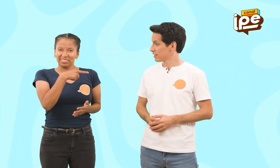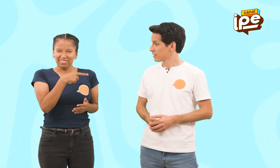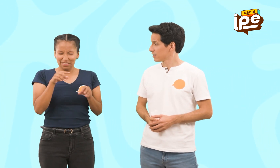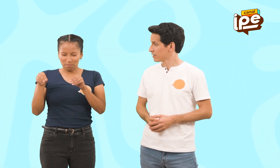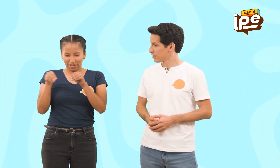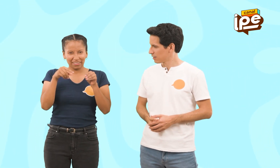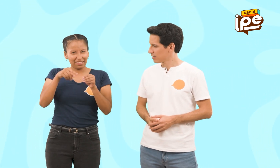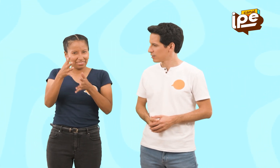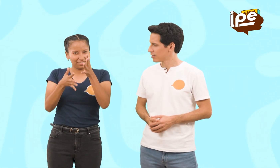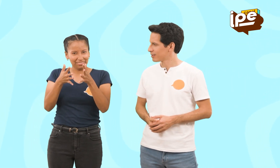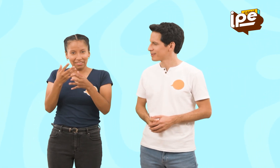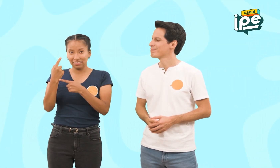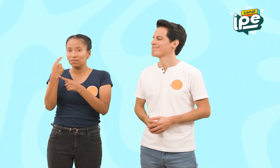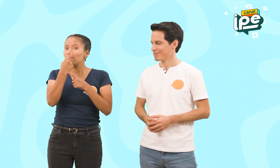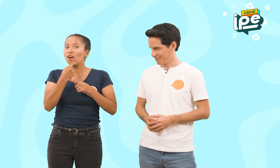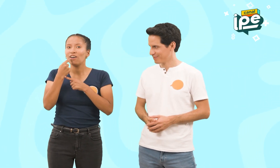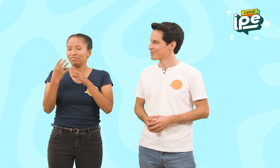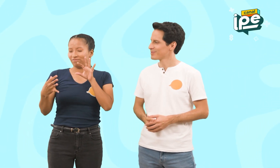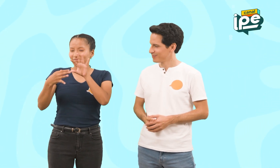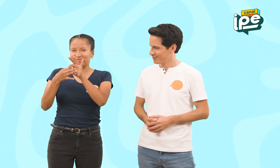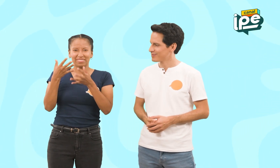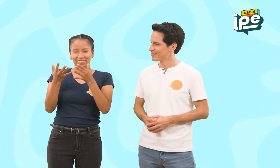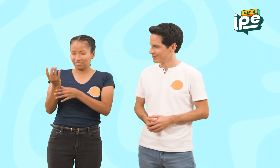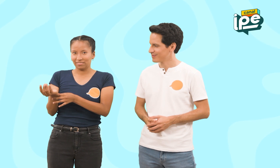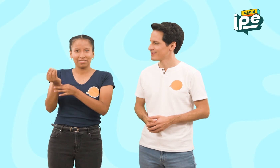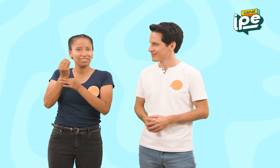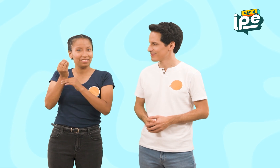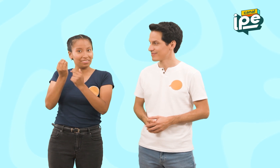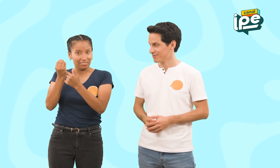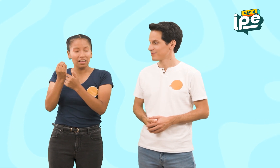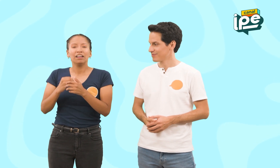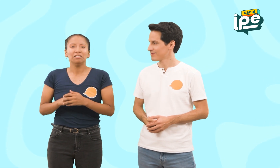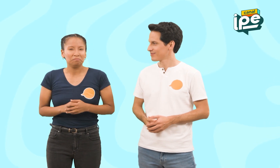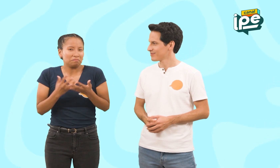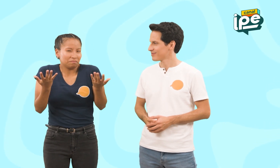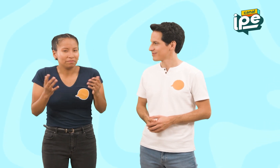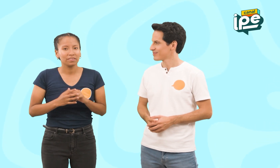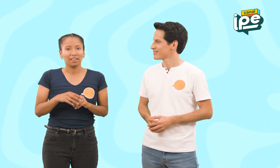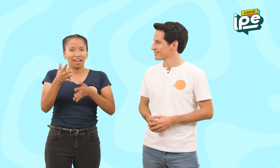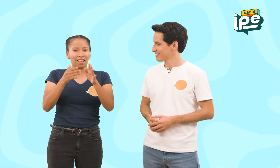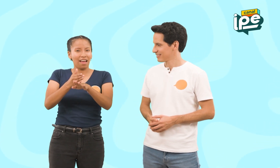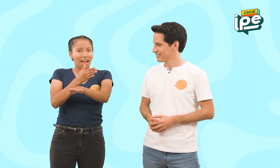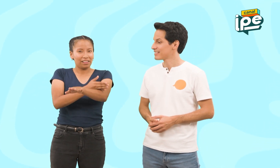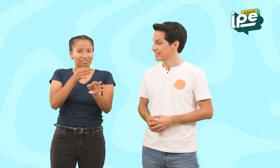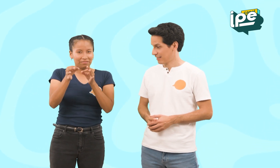¿Viste cómo el movimiento que hago de llevarme algo a la boca toma la forma del objeto que estoy usando? Mis dedos